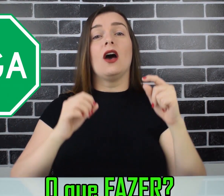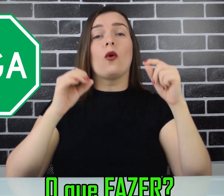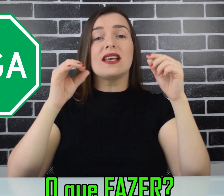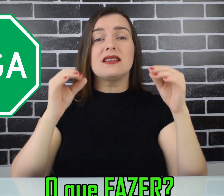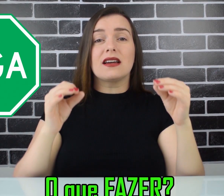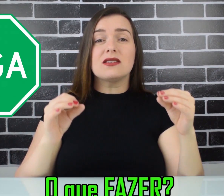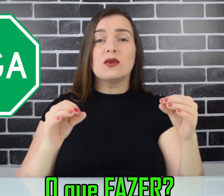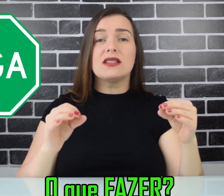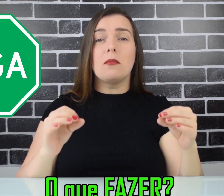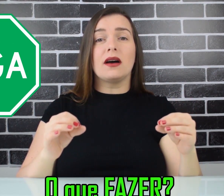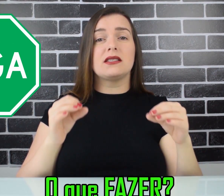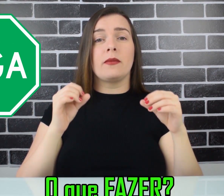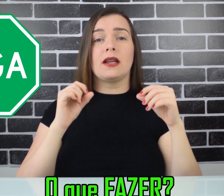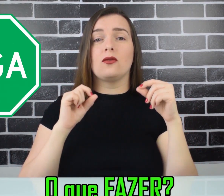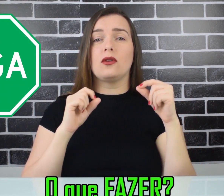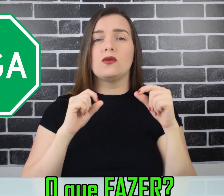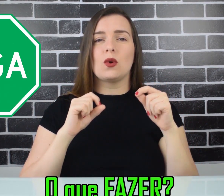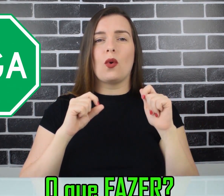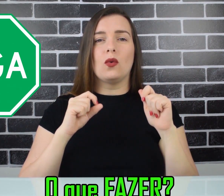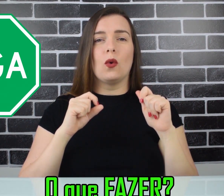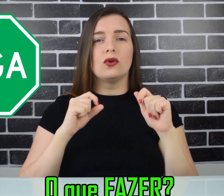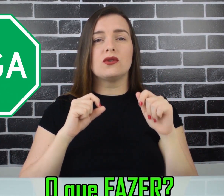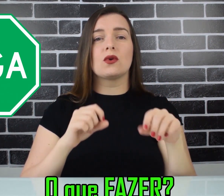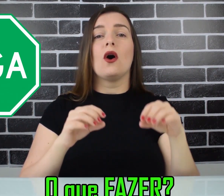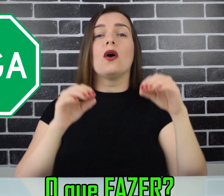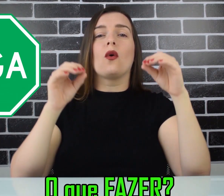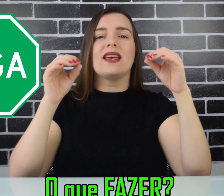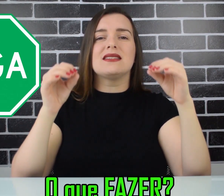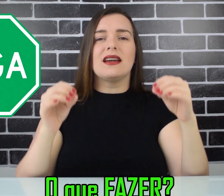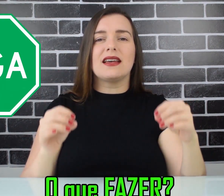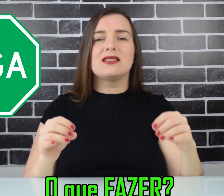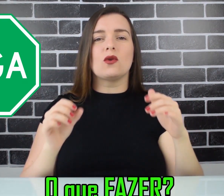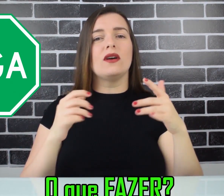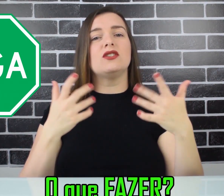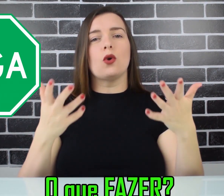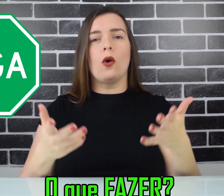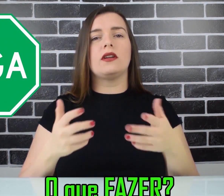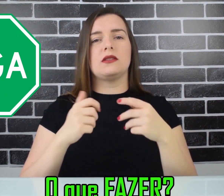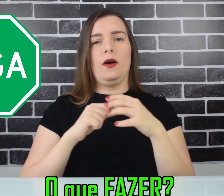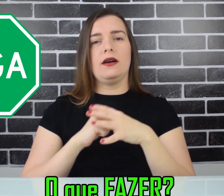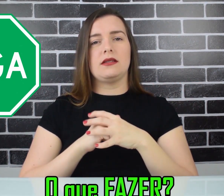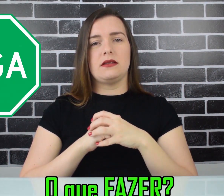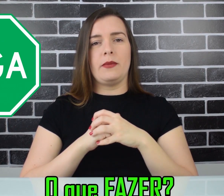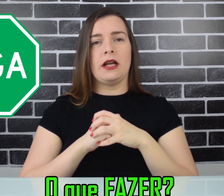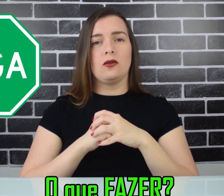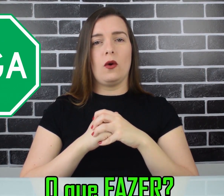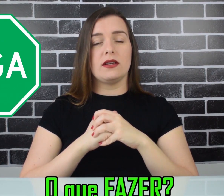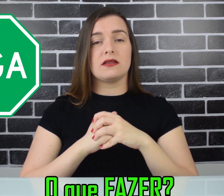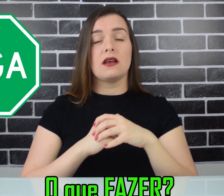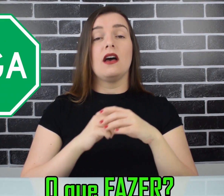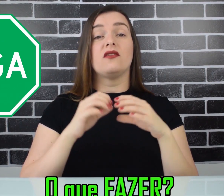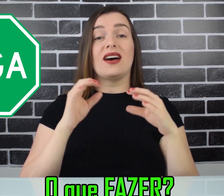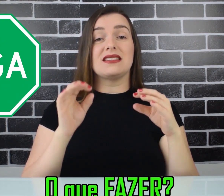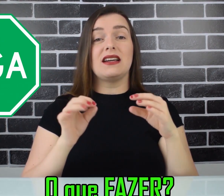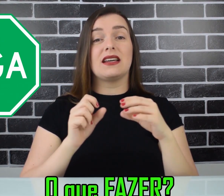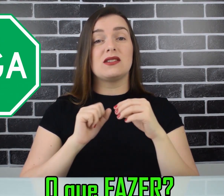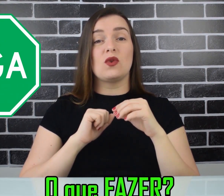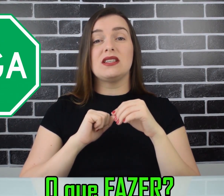Conhecer questões da banca examinadora do seu concurso? Conhecer questões de outras bancas examinadoras? Fazer questões